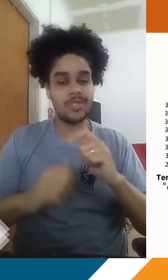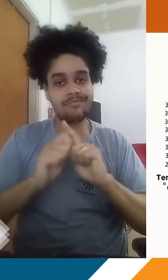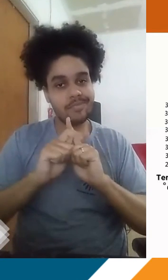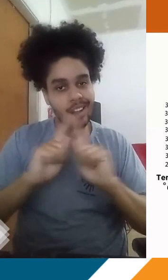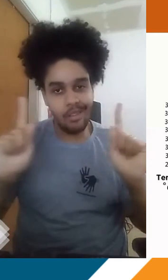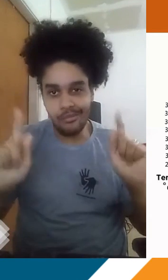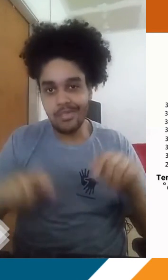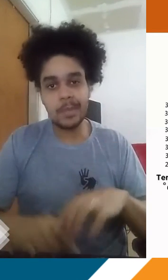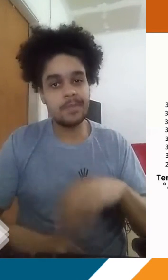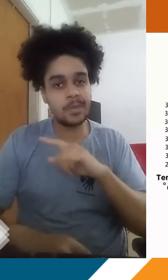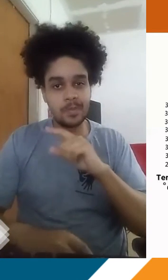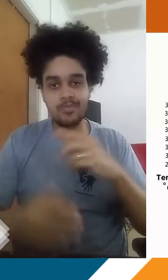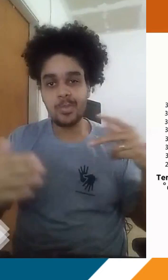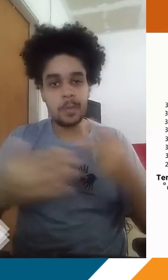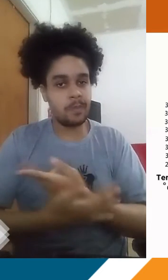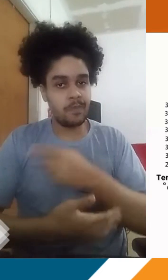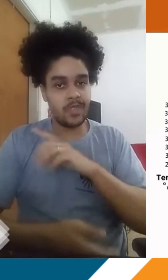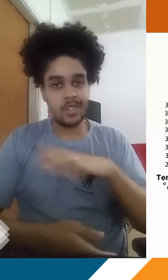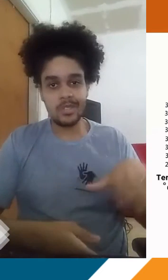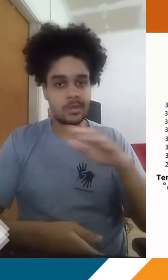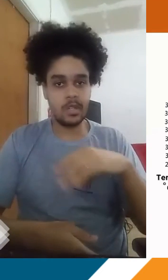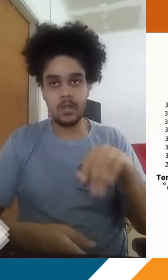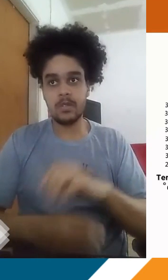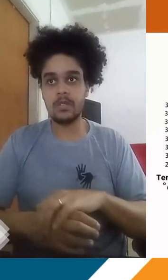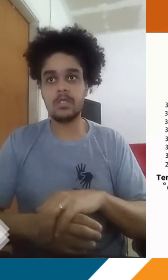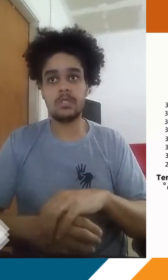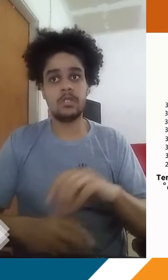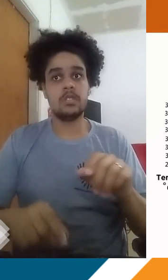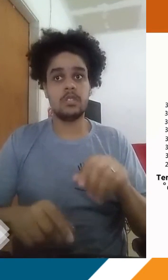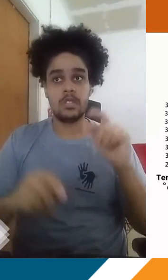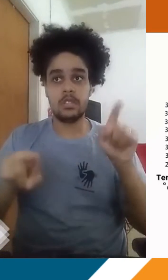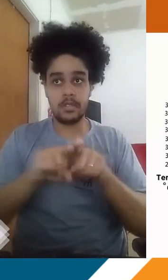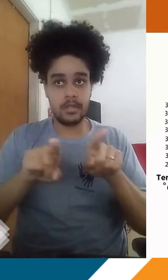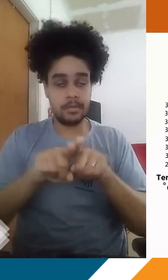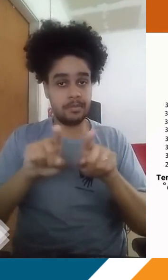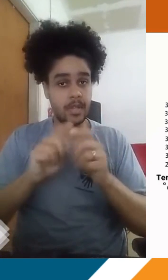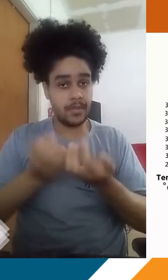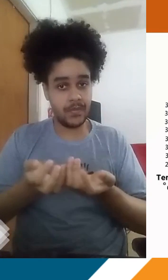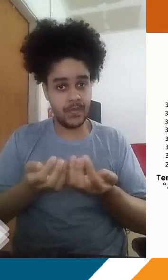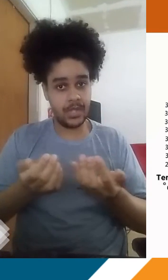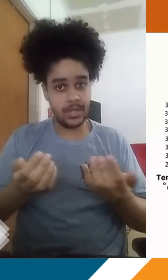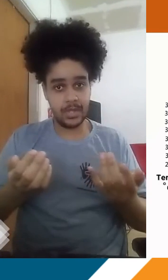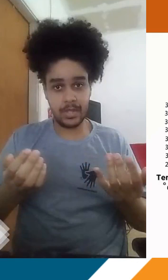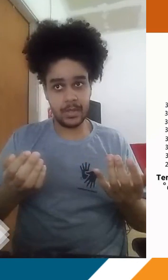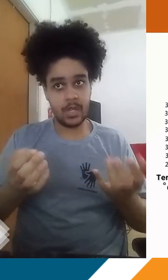mais esse superaquecimento que pode acontecer nesses espaços. Retração da vegetação, né? Que é uma coisa que está muito